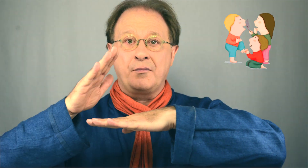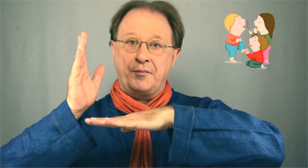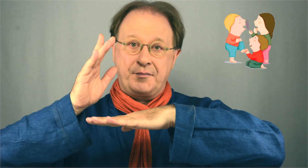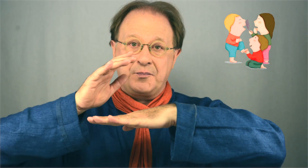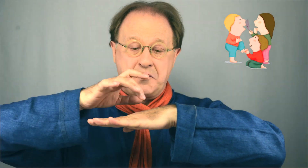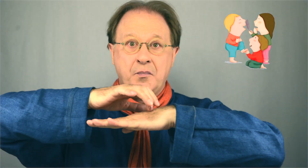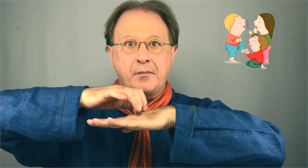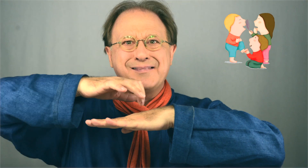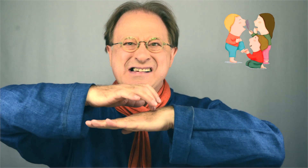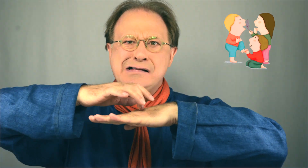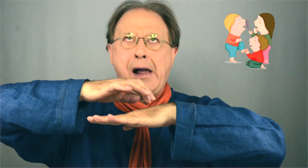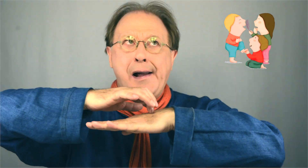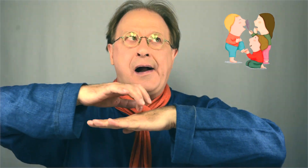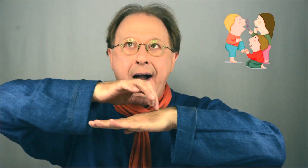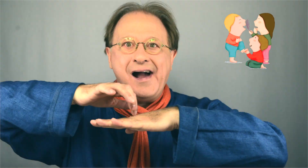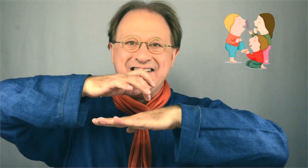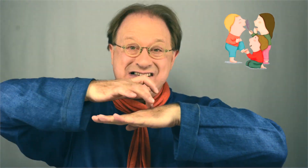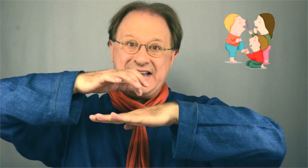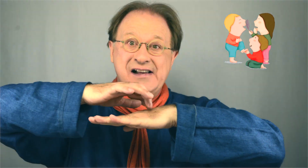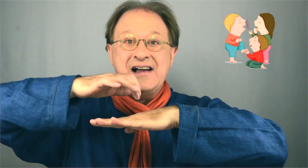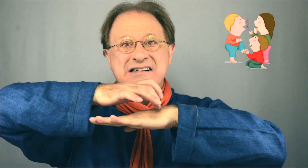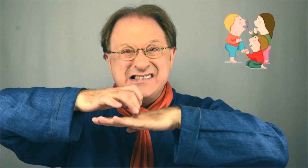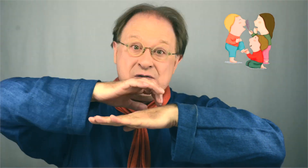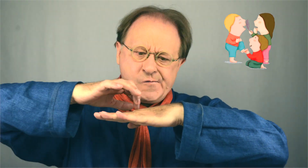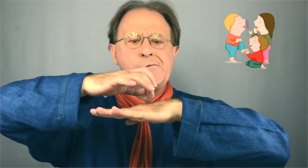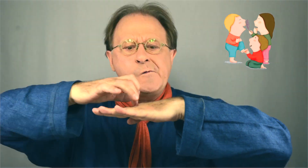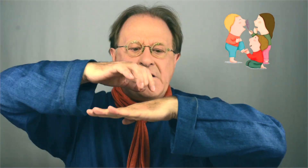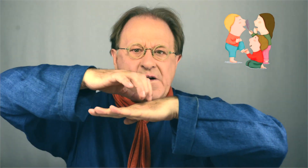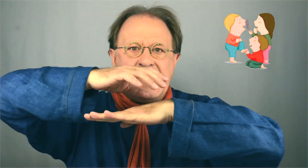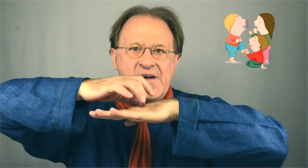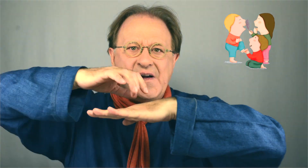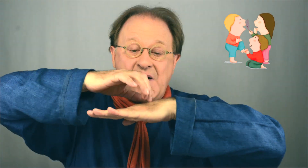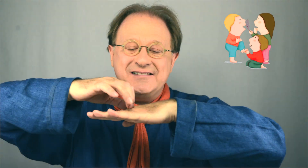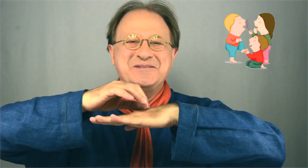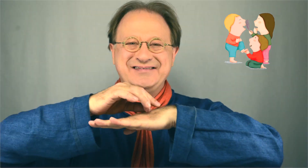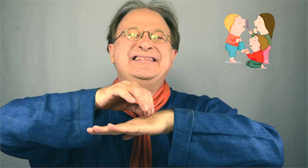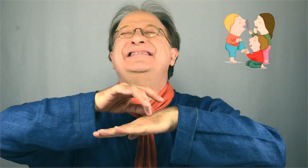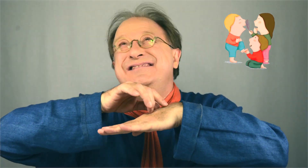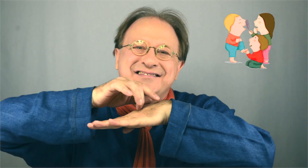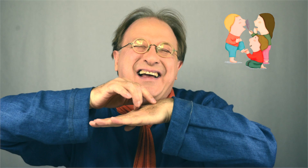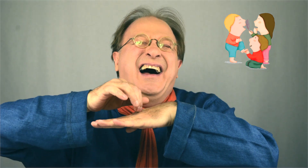Elle gratte Gratte Gratte Cris Cris Cris Elle chapouille Touille Touille